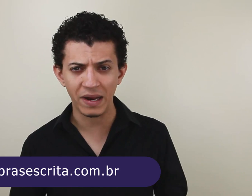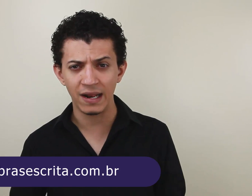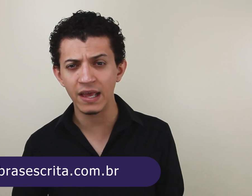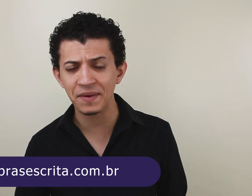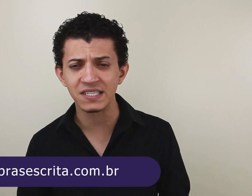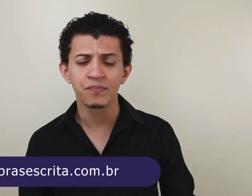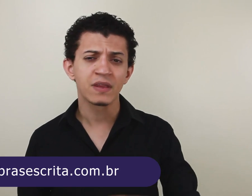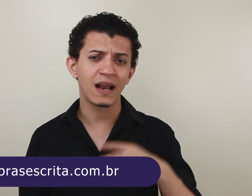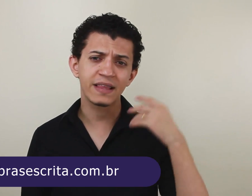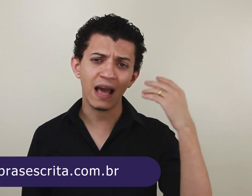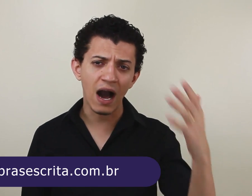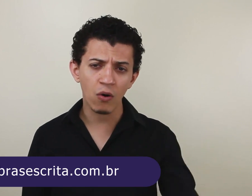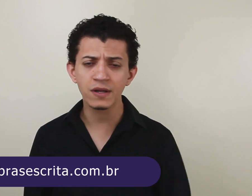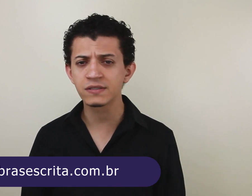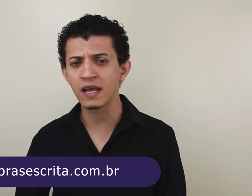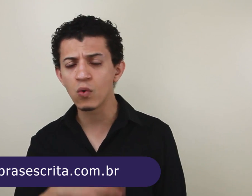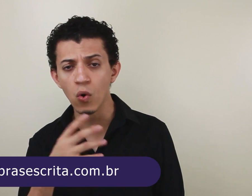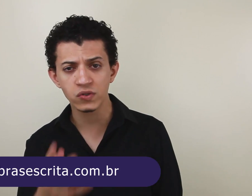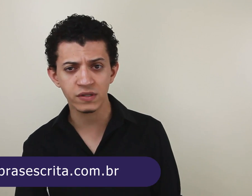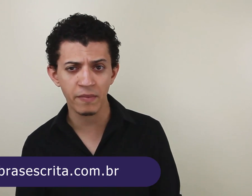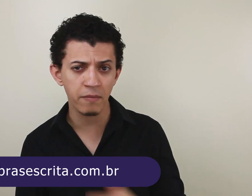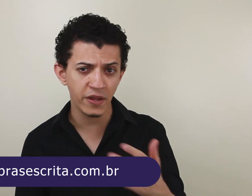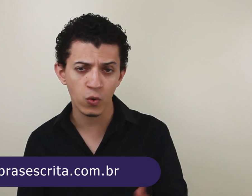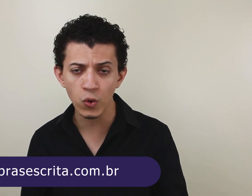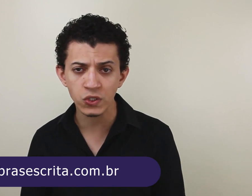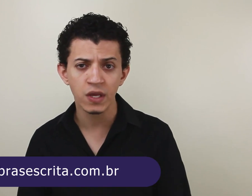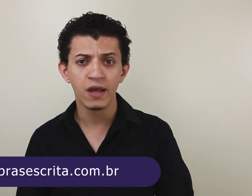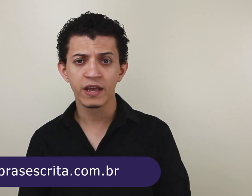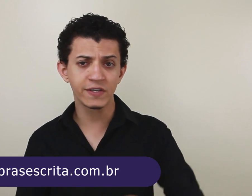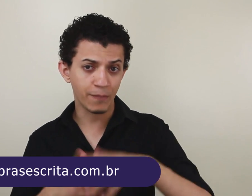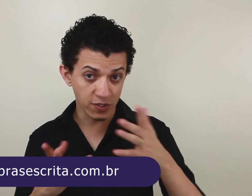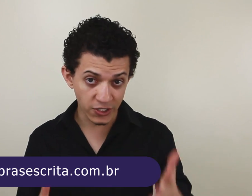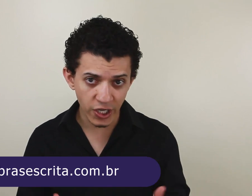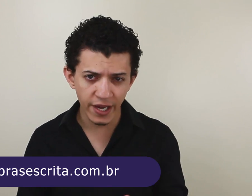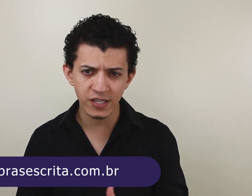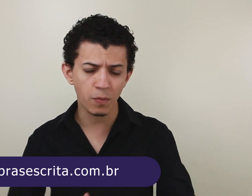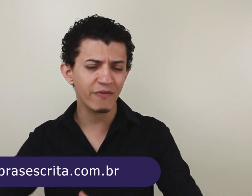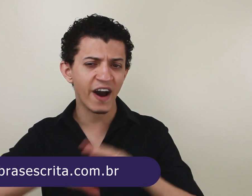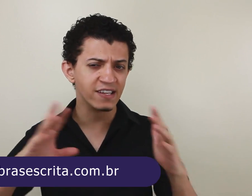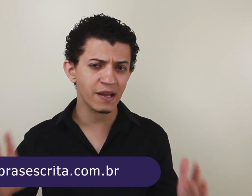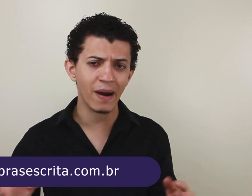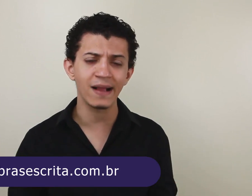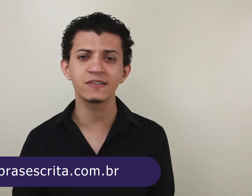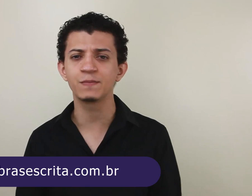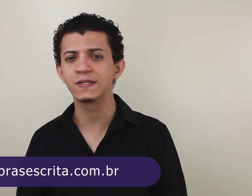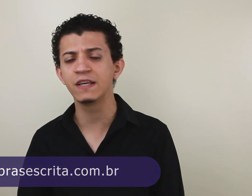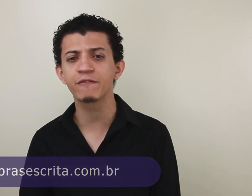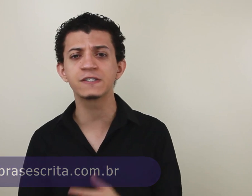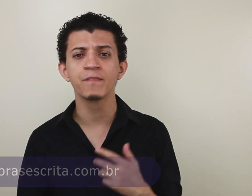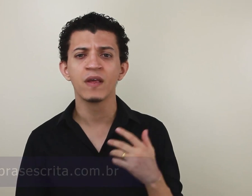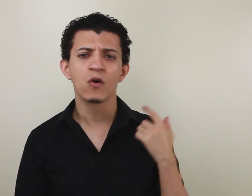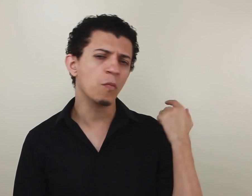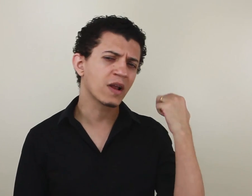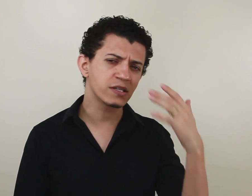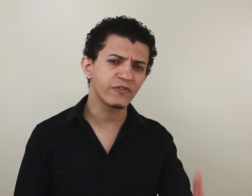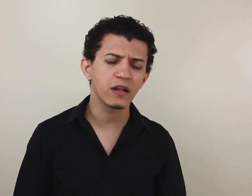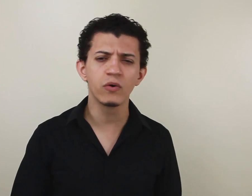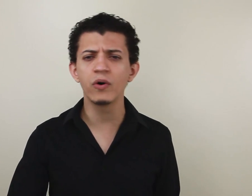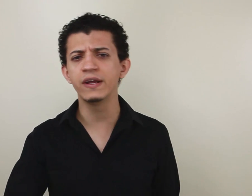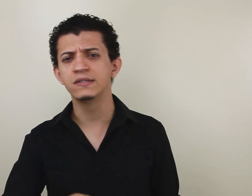sobre a Libras. Lá tem aulas, tem cursos também, minicursos, que você pode adquirir sobre várias temáticas específicas, como classificadores,